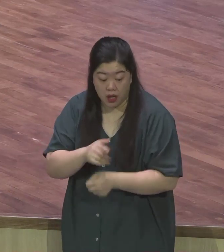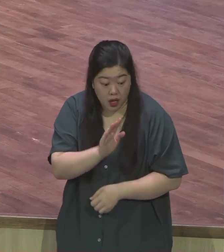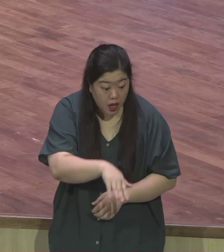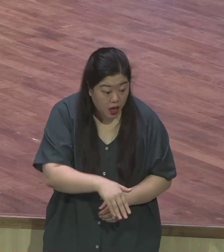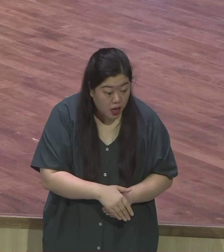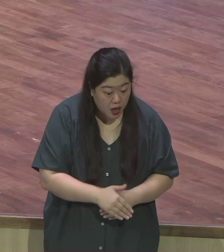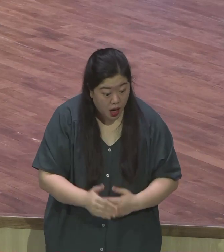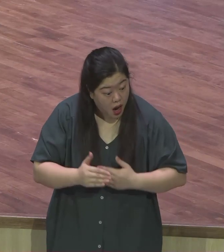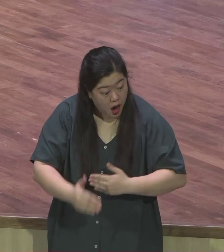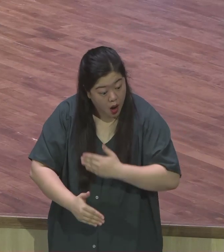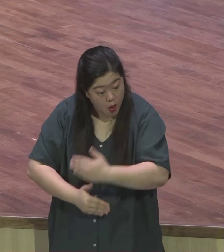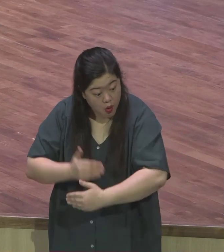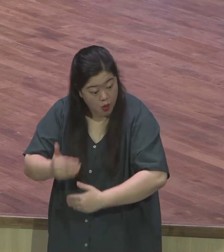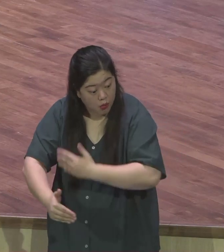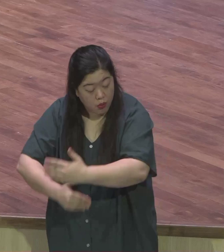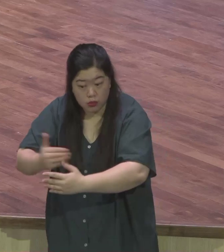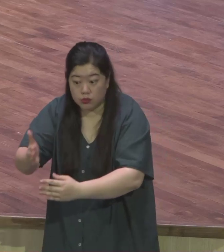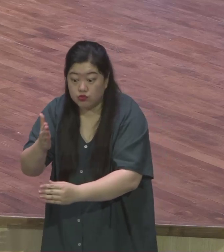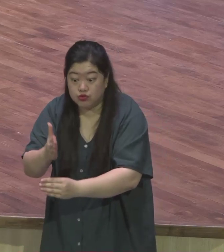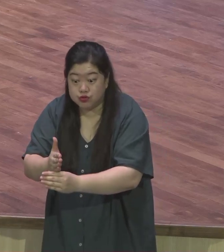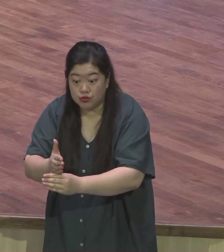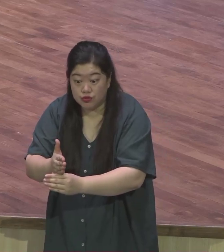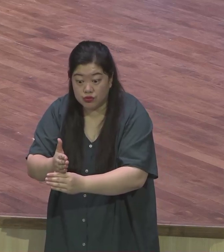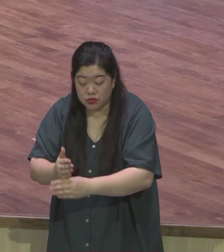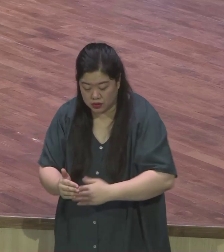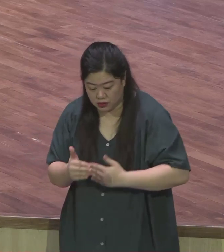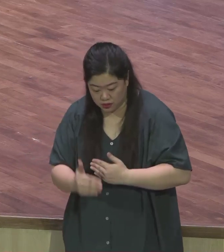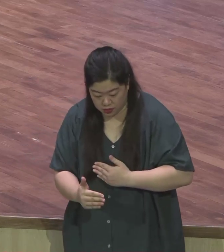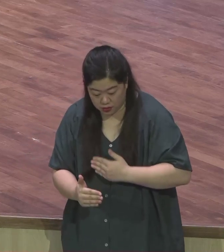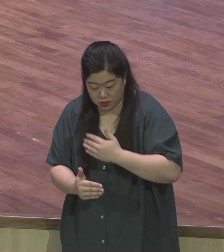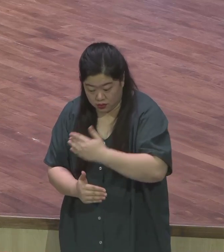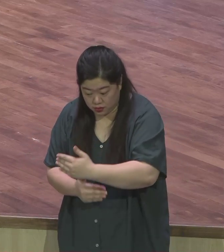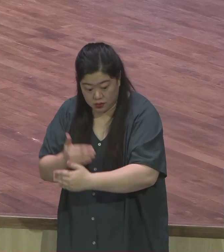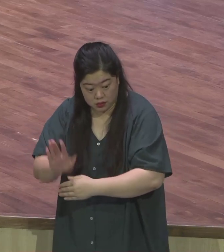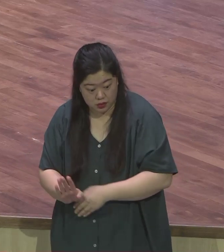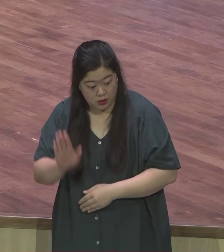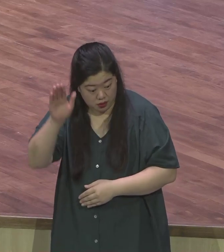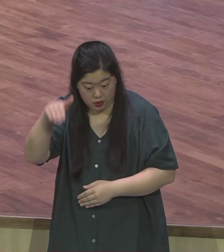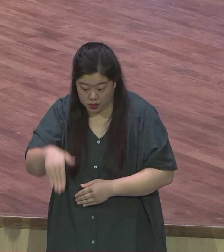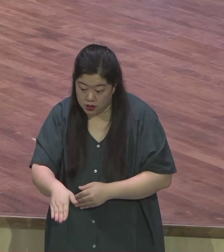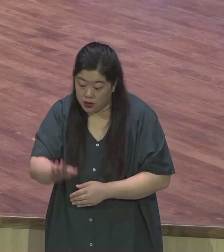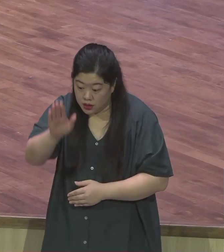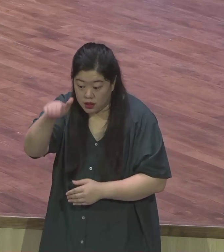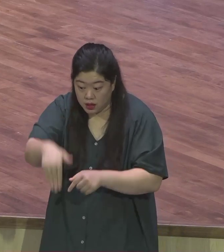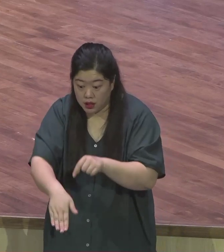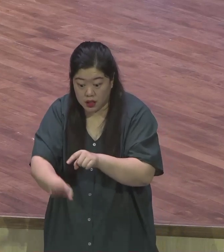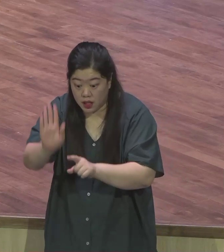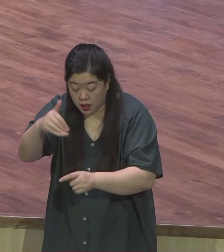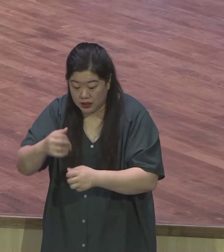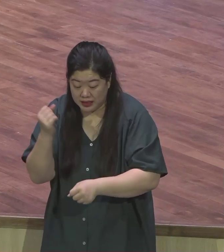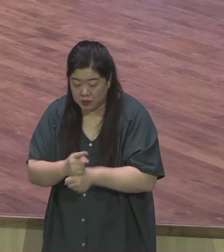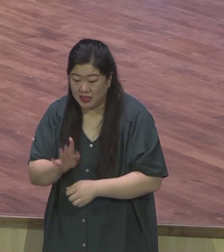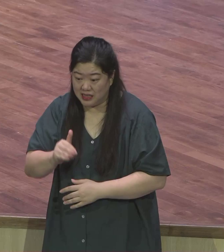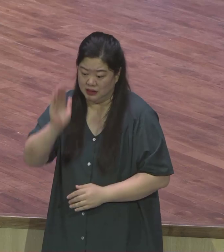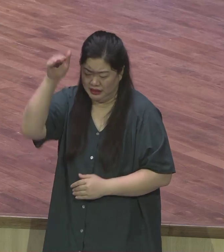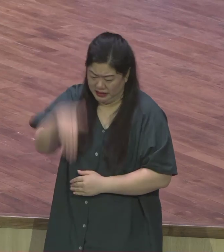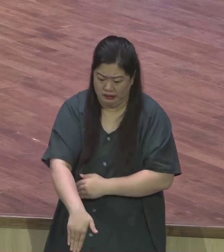바로 위험과 기회다 라고 사람들이 이해하고 있습니다 누군가에게는 위기가 위험이지만